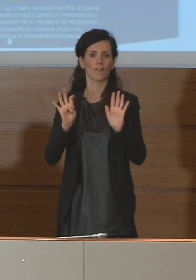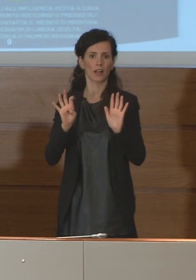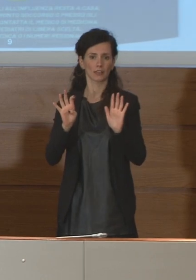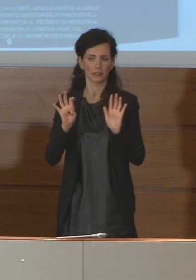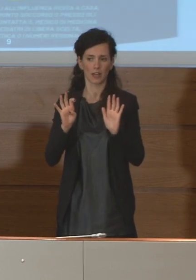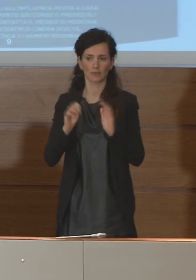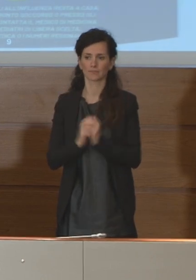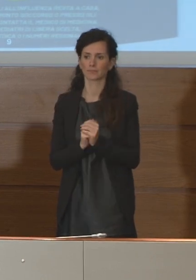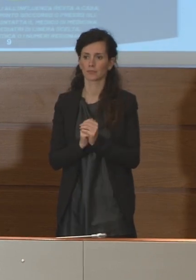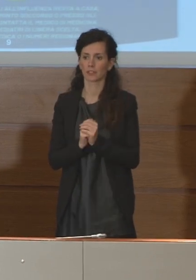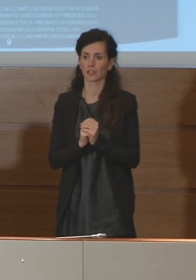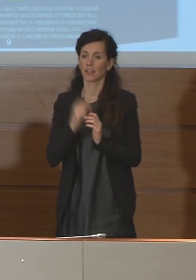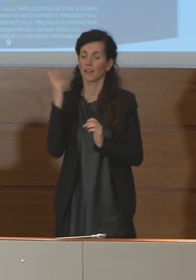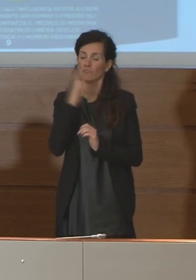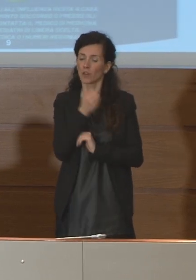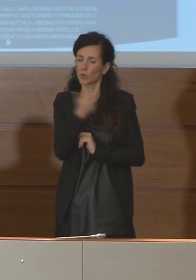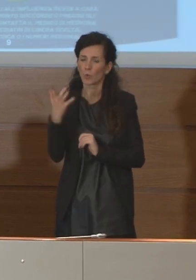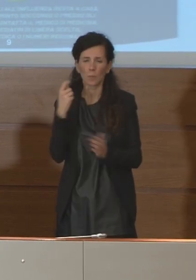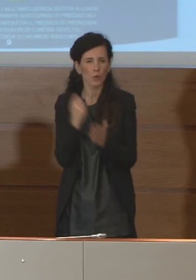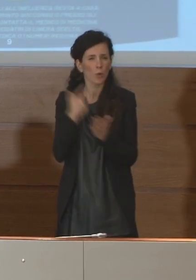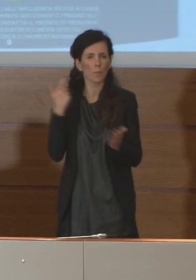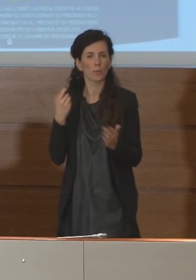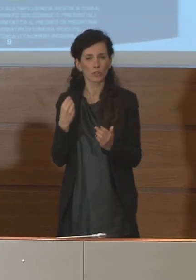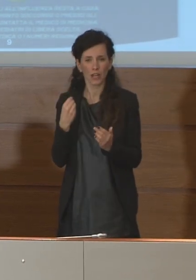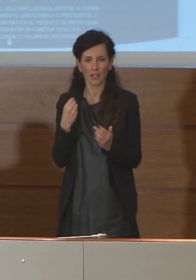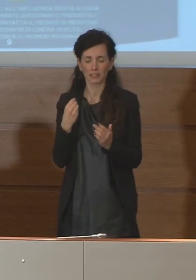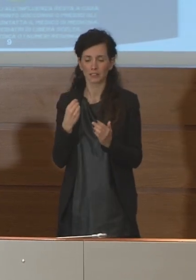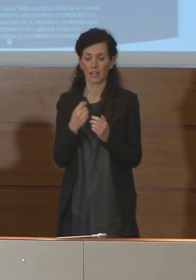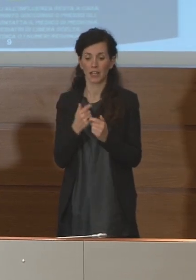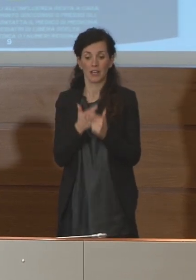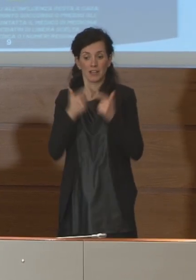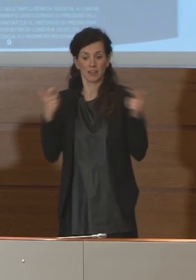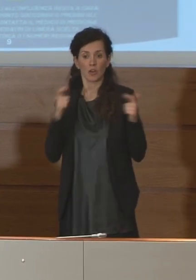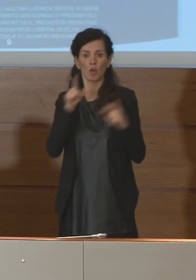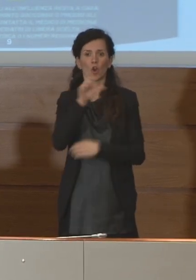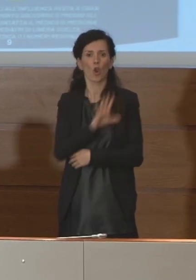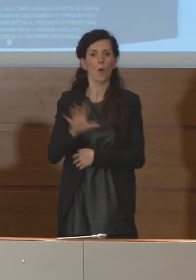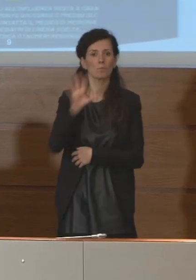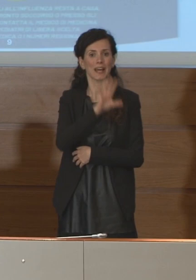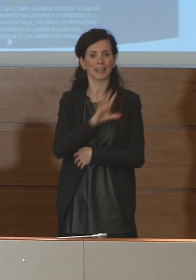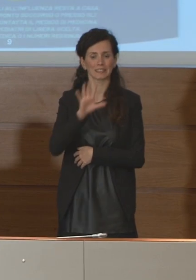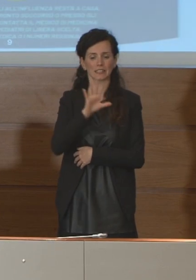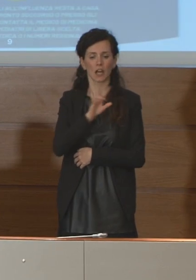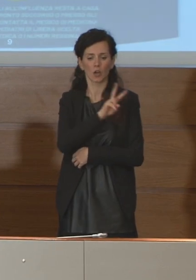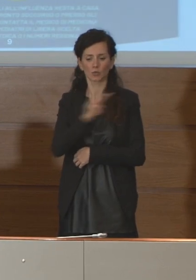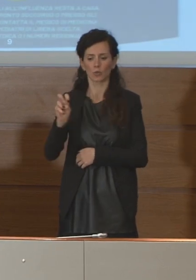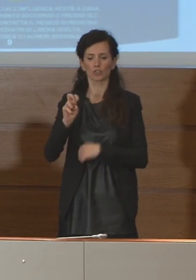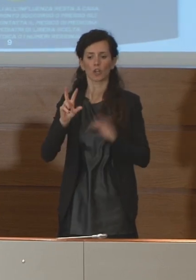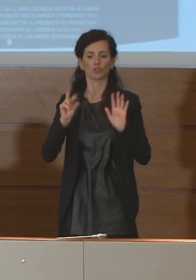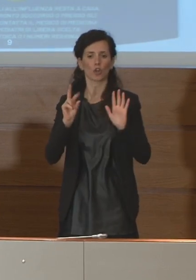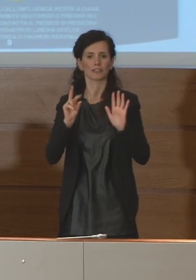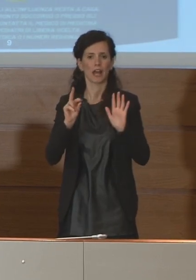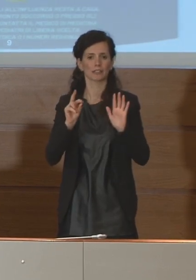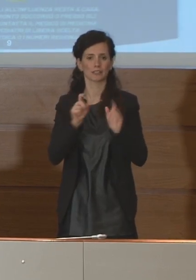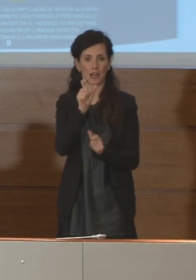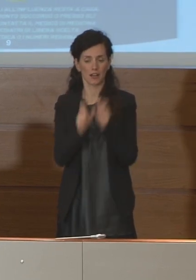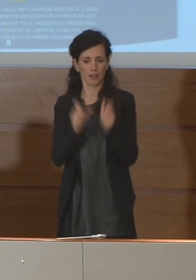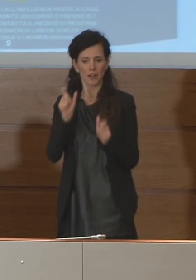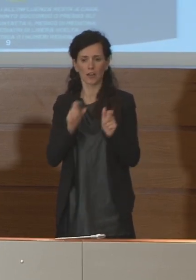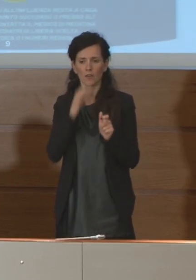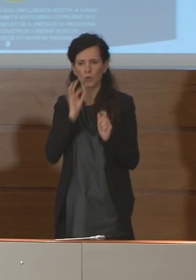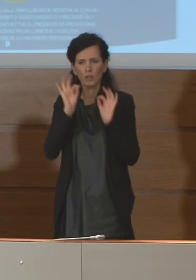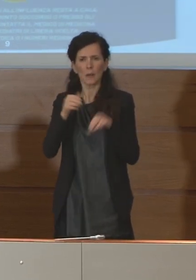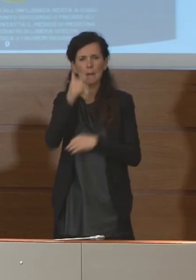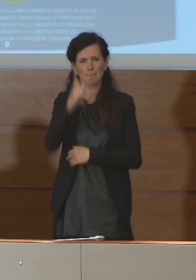Il dato più importante è l'incremento in Lombardia di 280 unità, siamo arrivati a 1